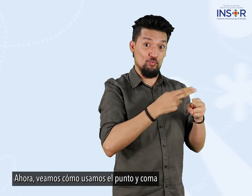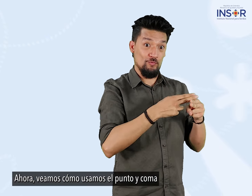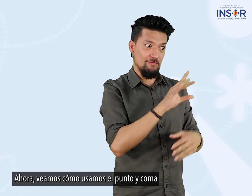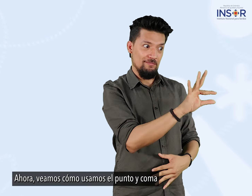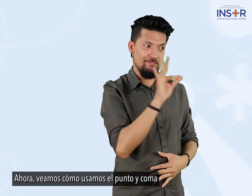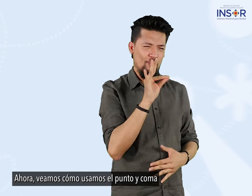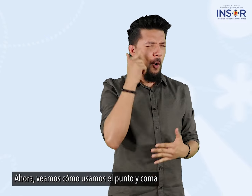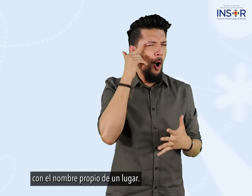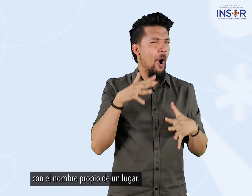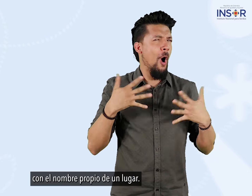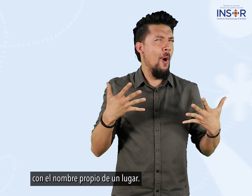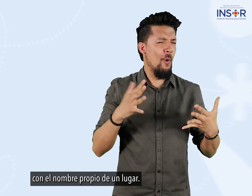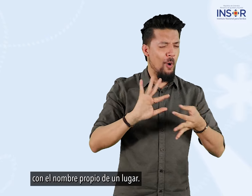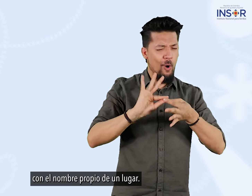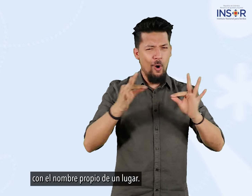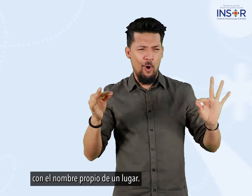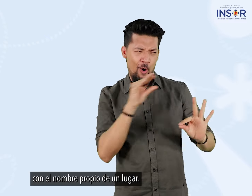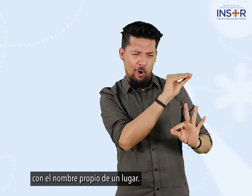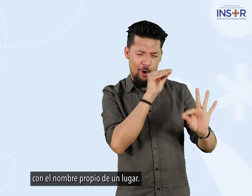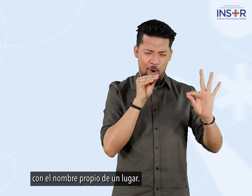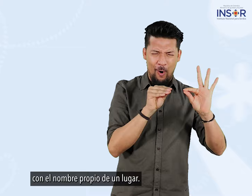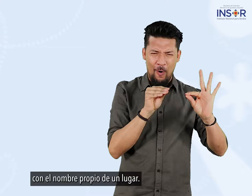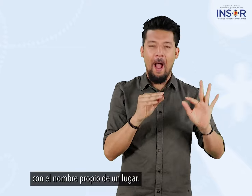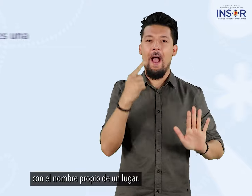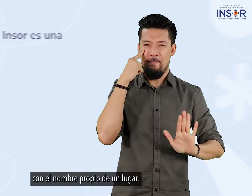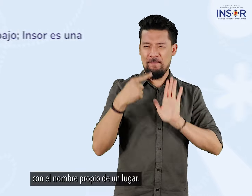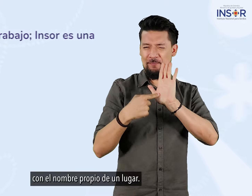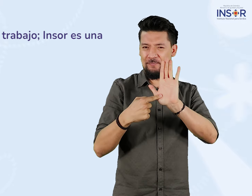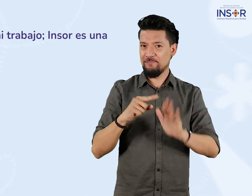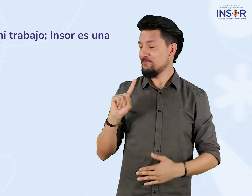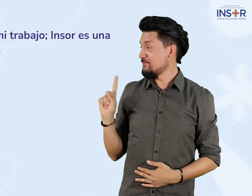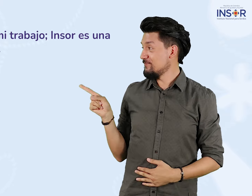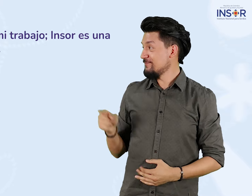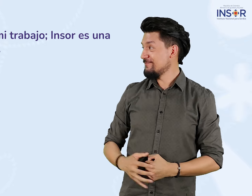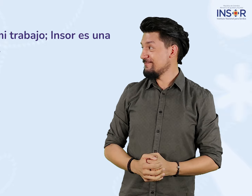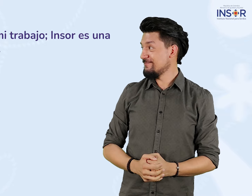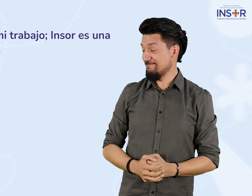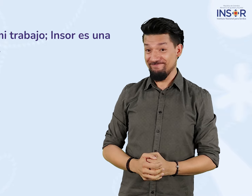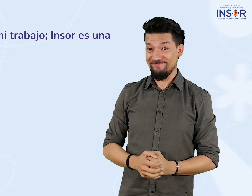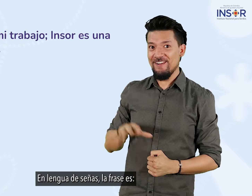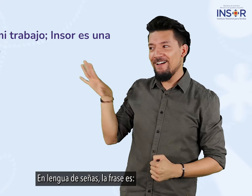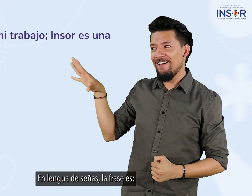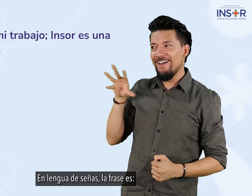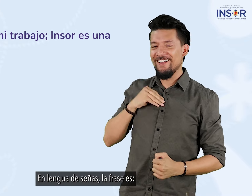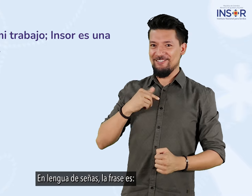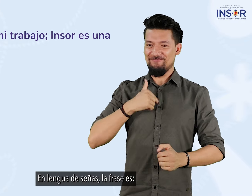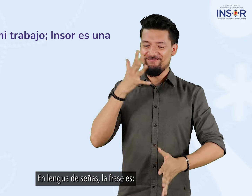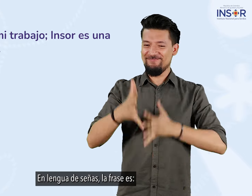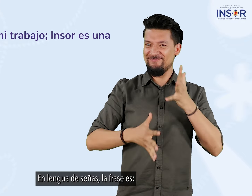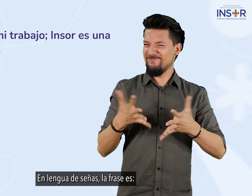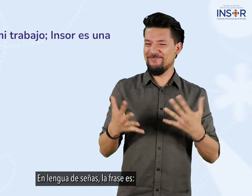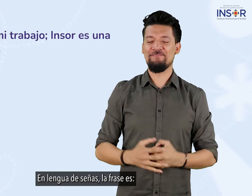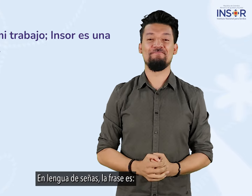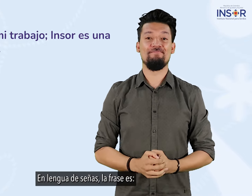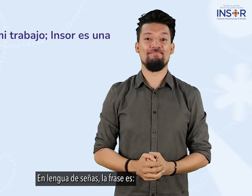usamos el punto y coma ahora el nombre propio de un lugar en lengua de señas la frase es